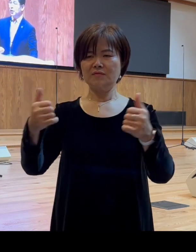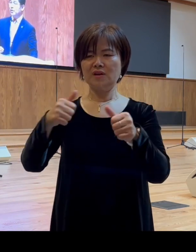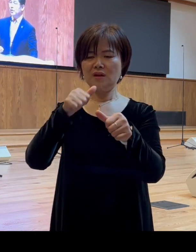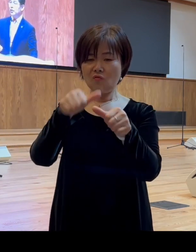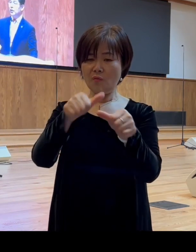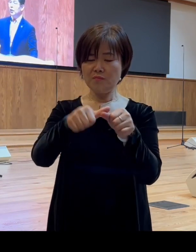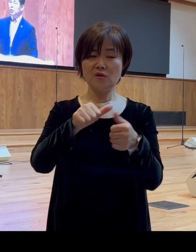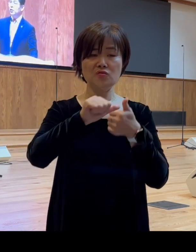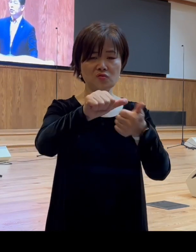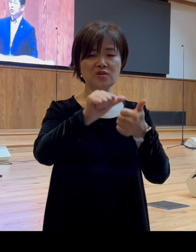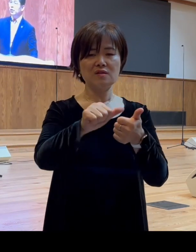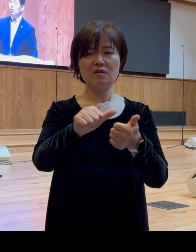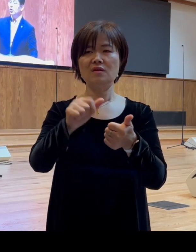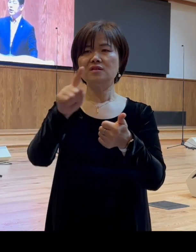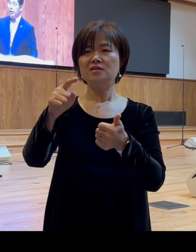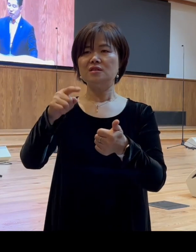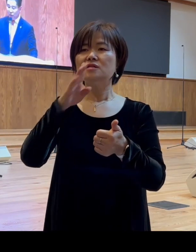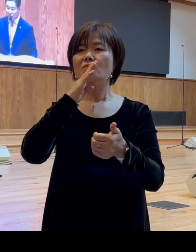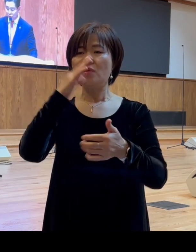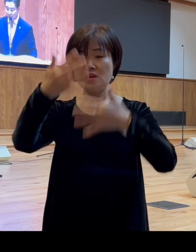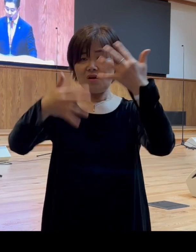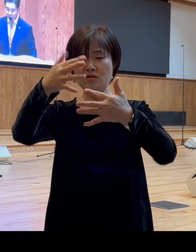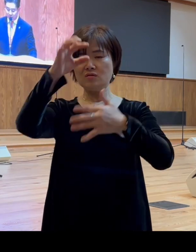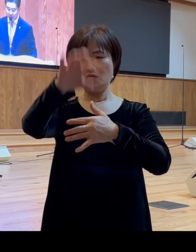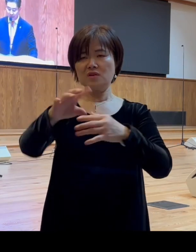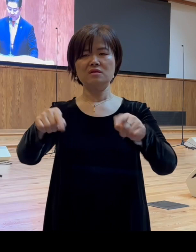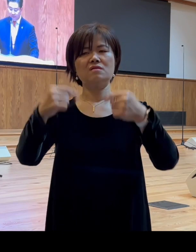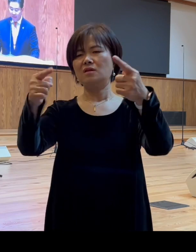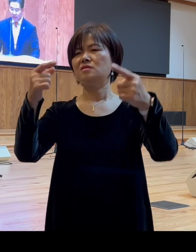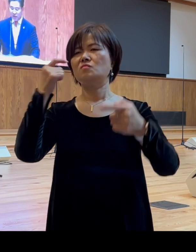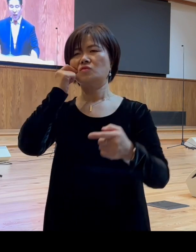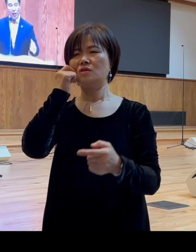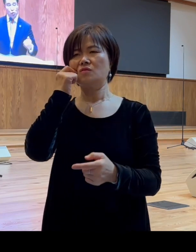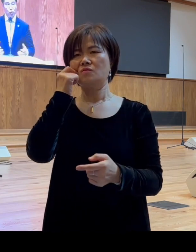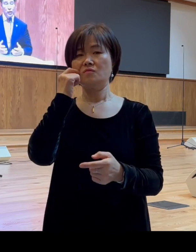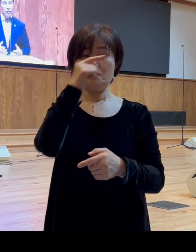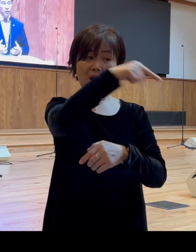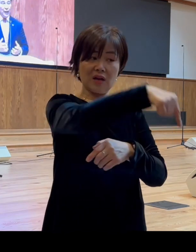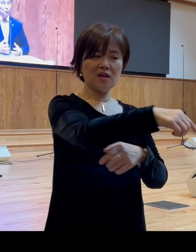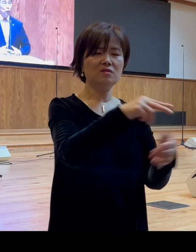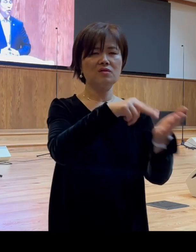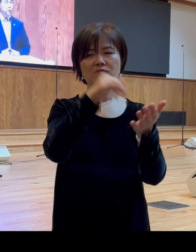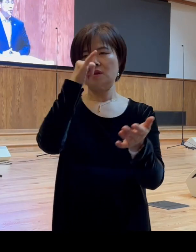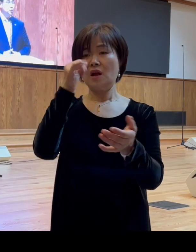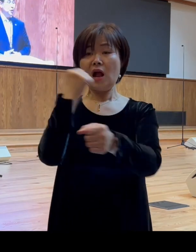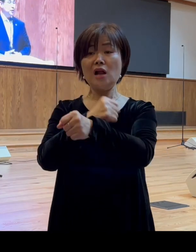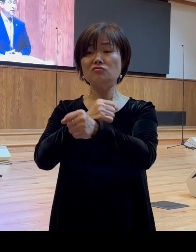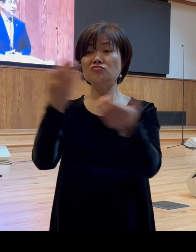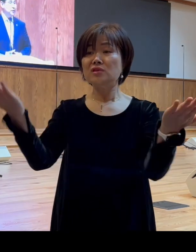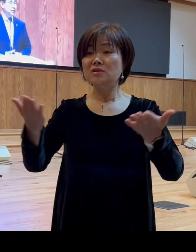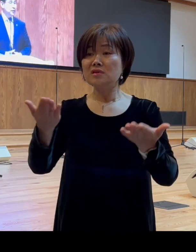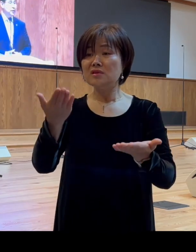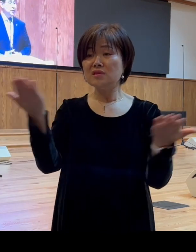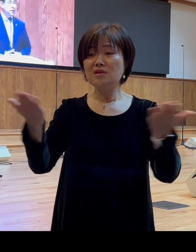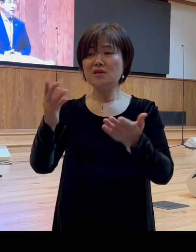여러분 그 연극장에 들어갈 수 없었습니다 그가 할 수 있는 일은 아무것도 없었습니다 여러분